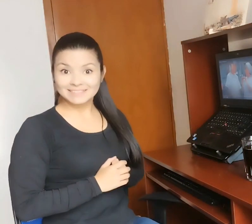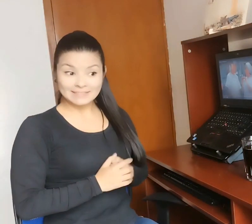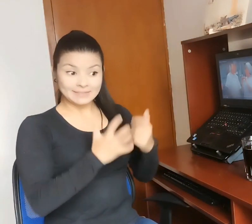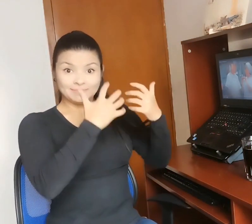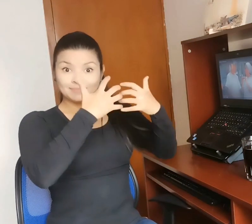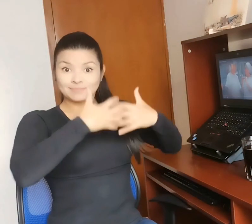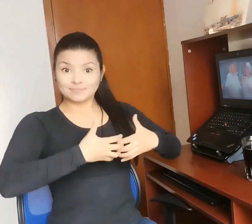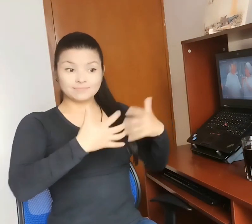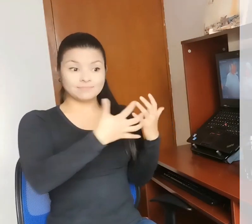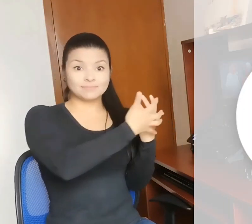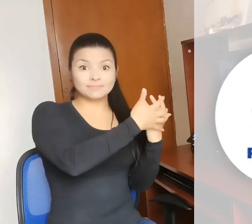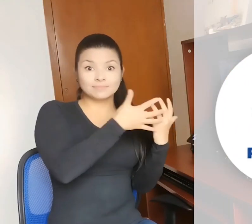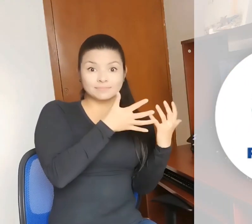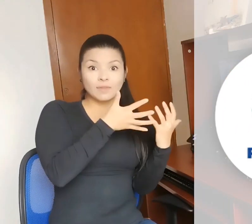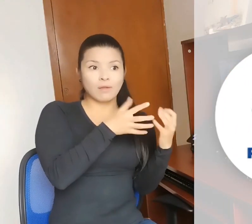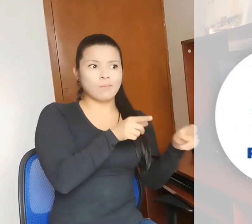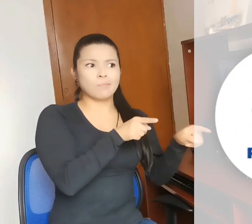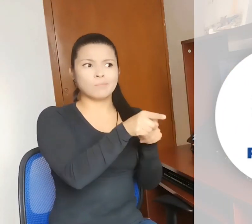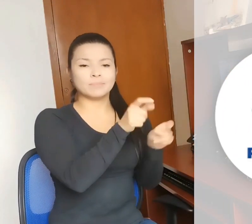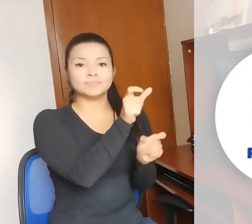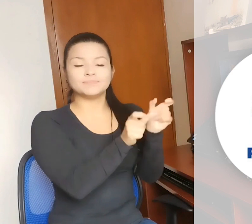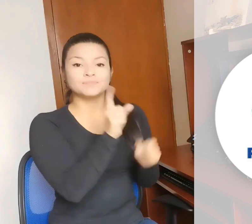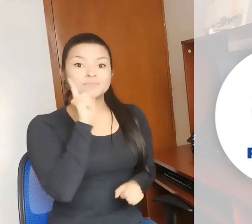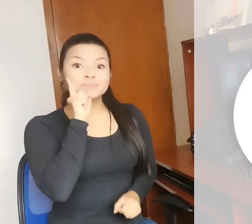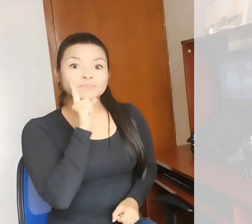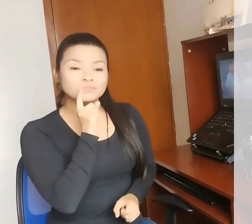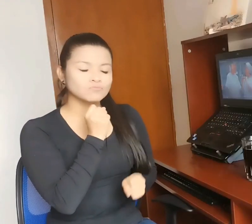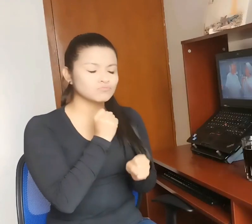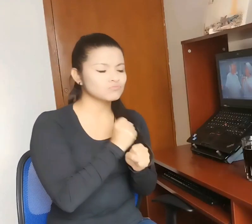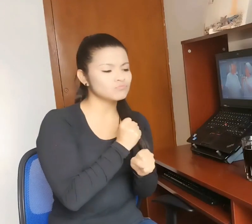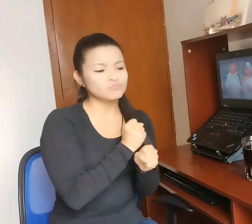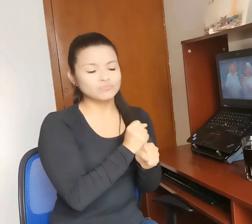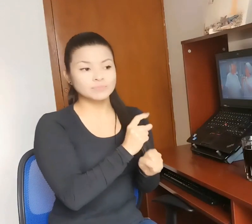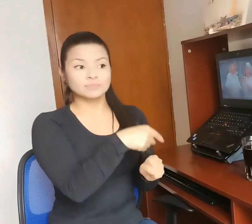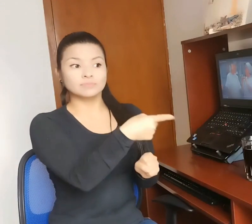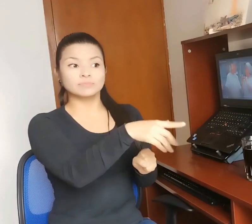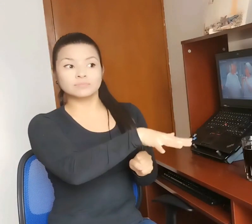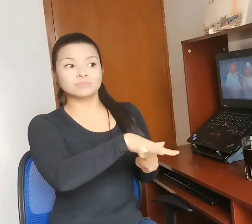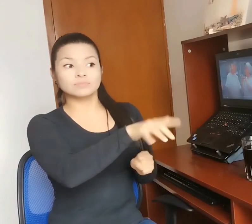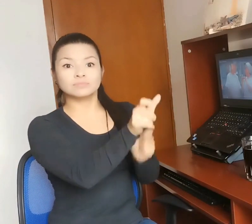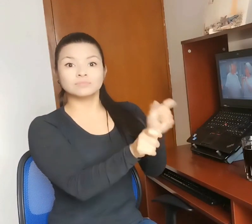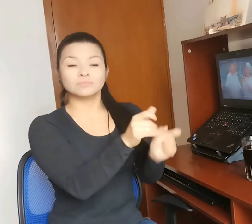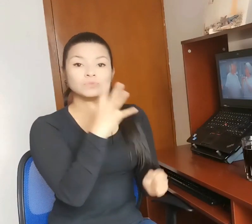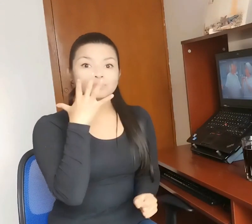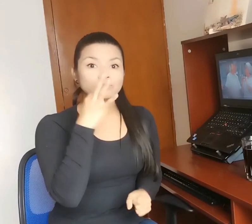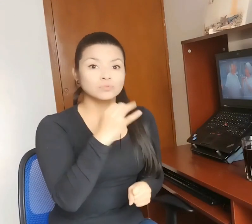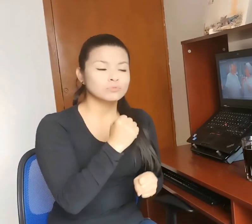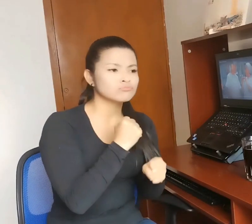Ahora Pépsico le brinda a sus colaboradores sordos herramientas para comunicarse en sus